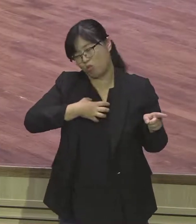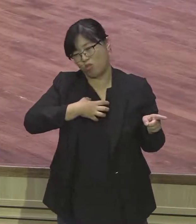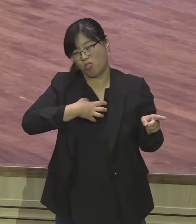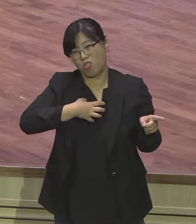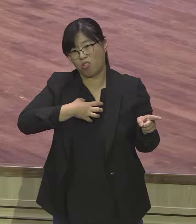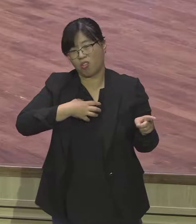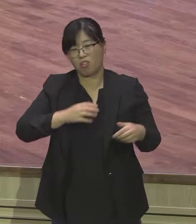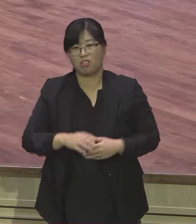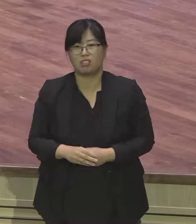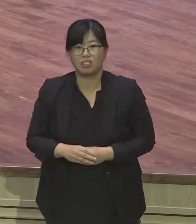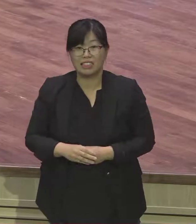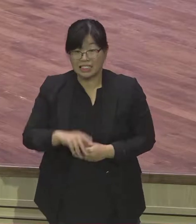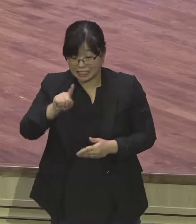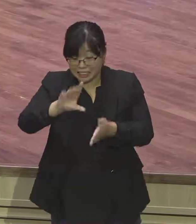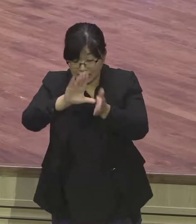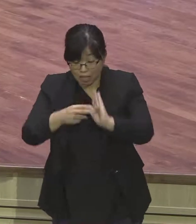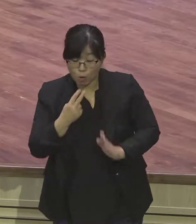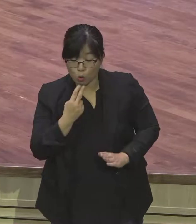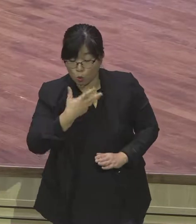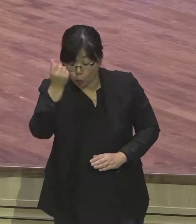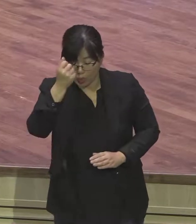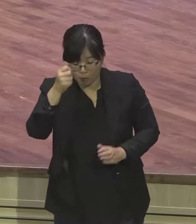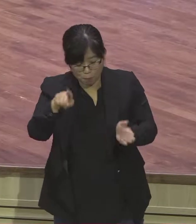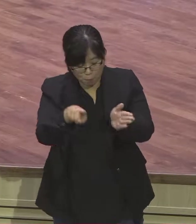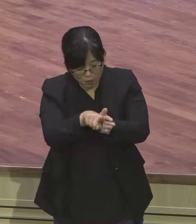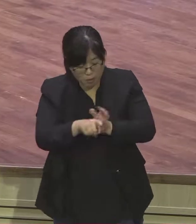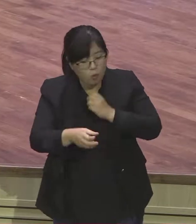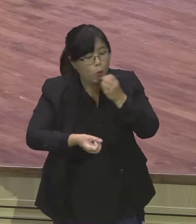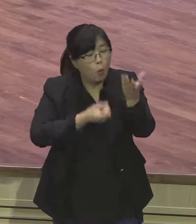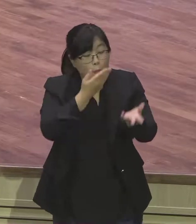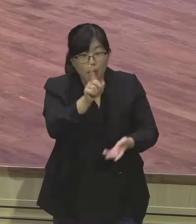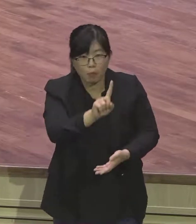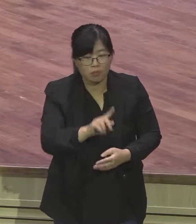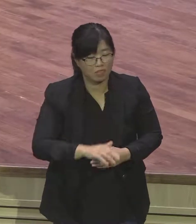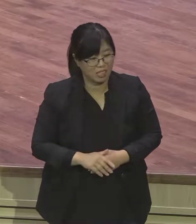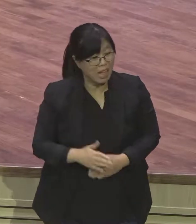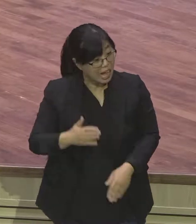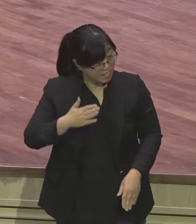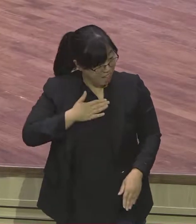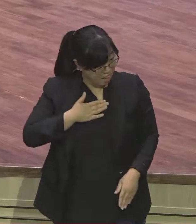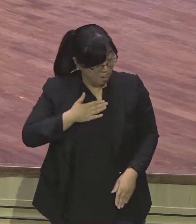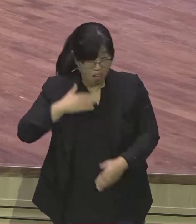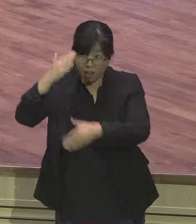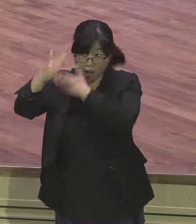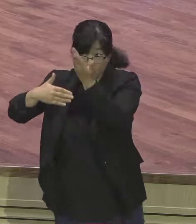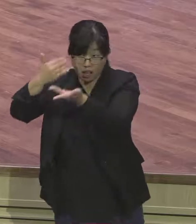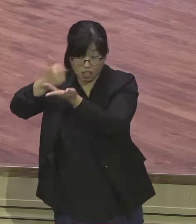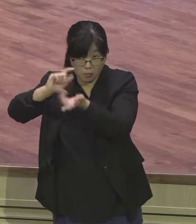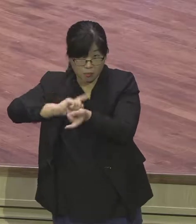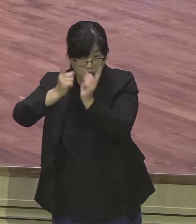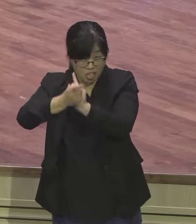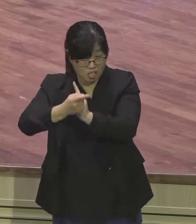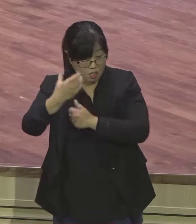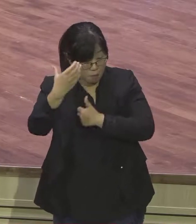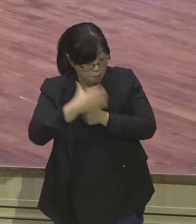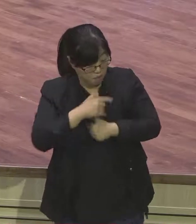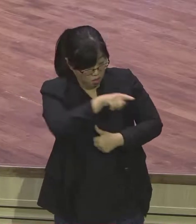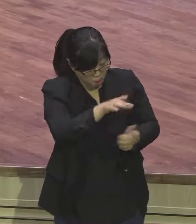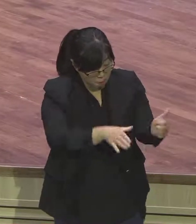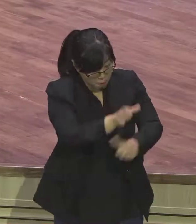형들에게 없는 거예요 하나님의 절대주권은 뭐예요 사람을 높고 낳고 크고 작고 강하고